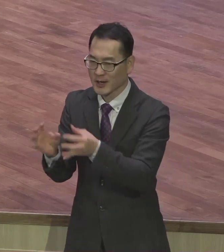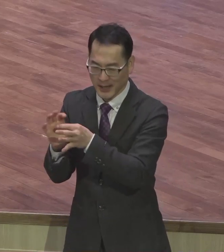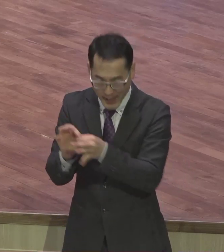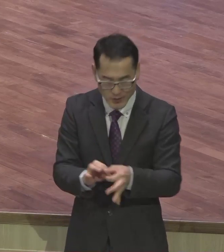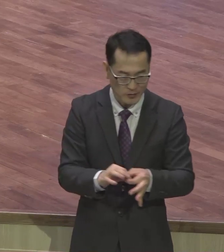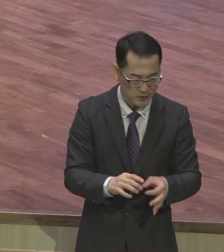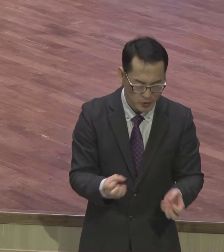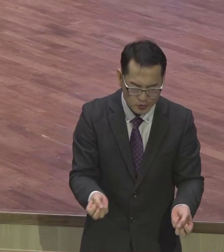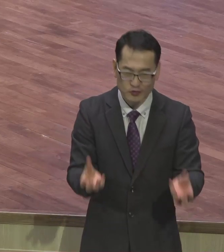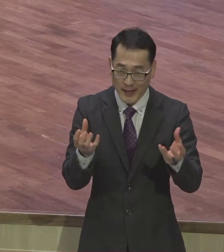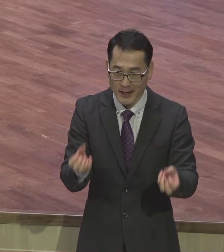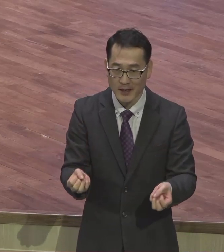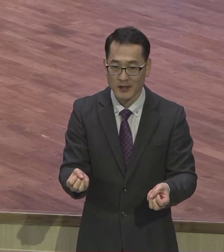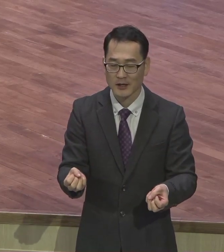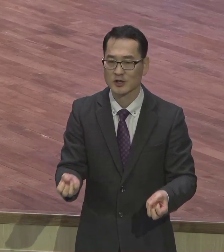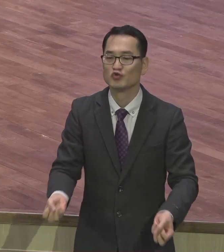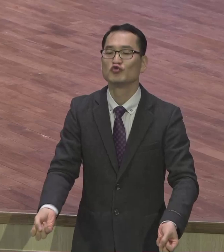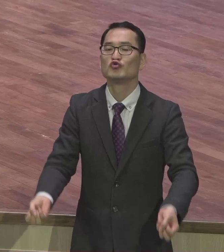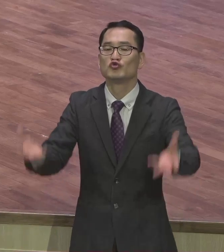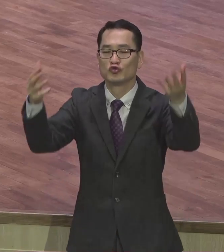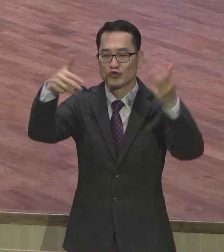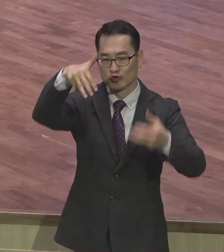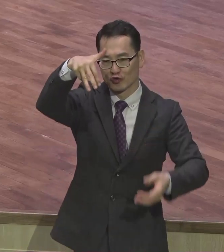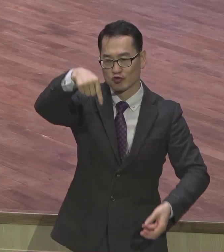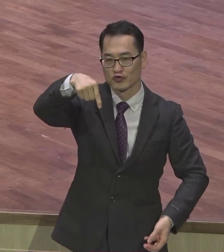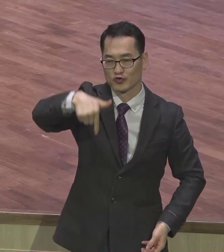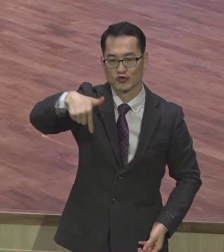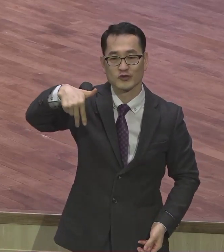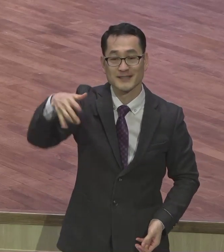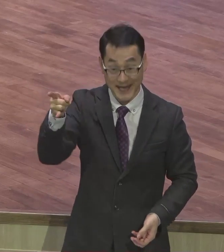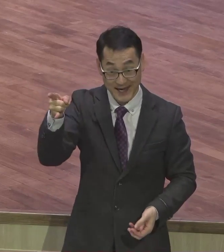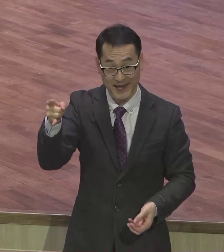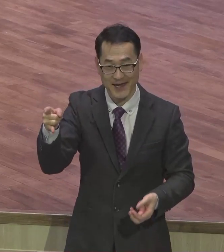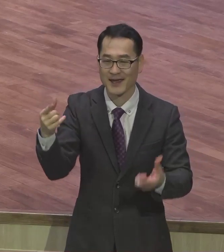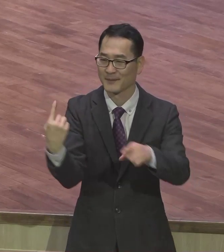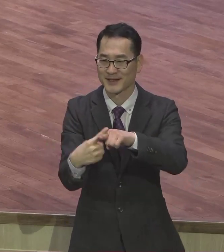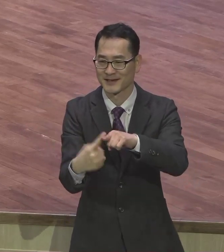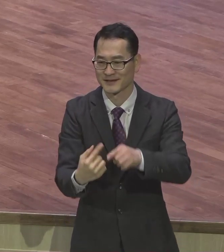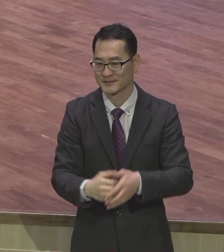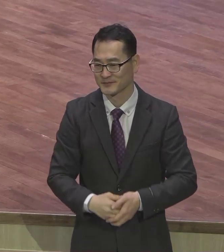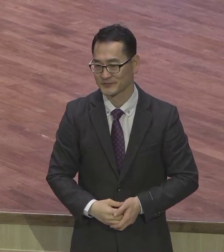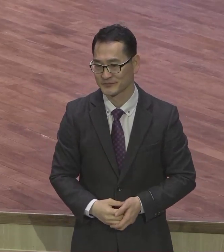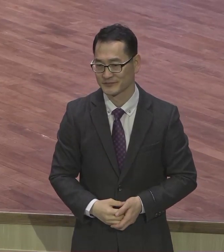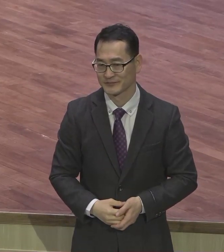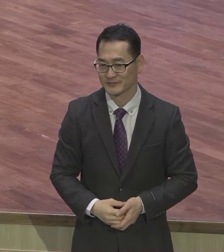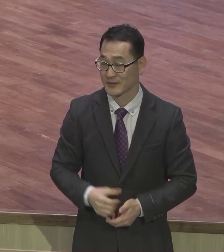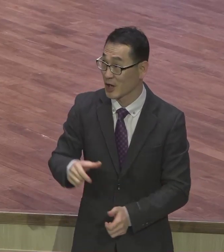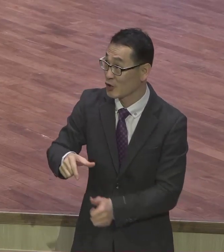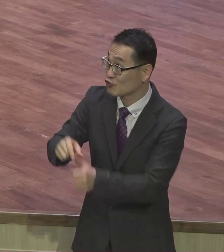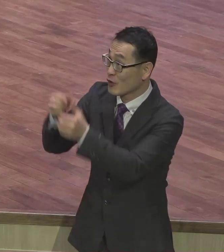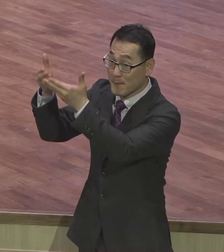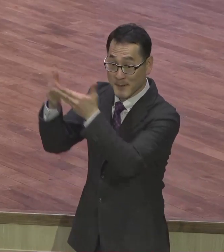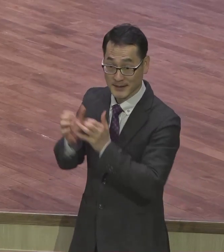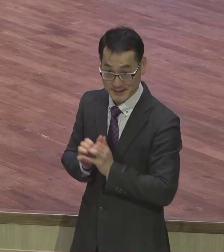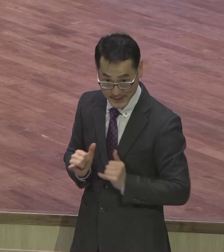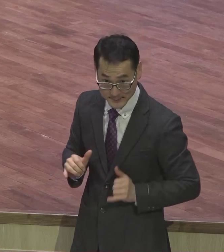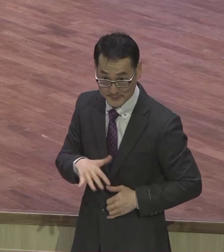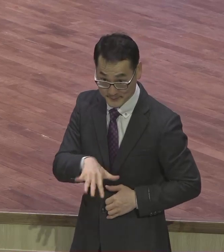성격을 띄고 있어요. 축제의 성격. 그래서 구원받은 하나님의 자녀가요. 1년 내내